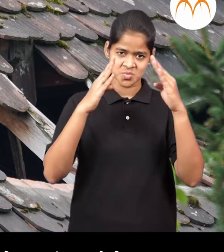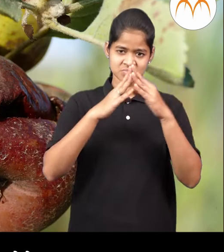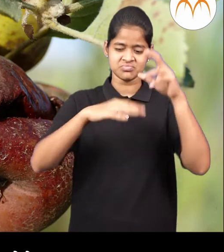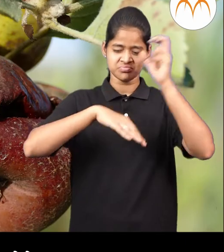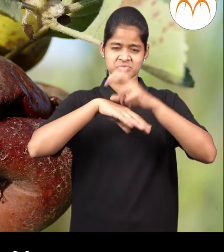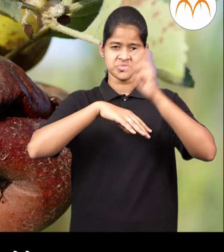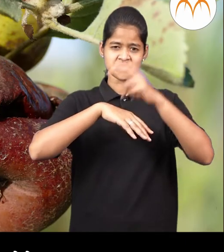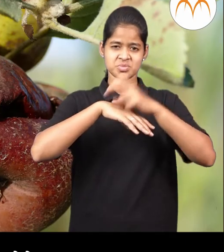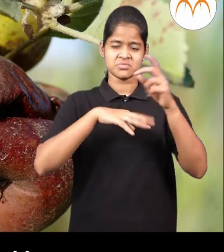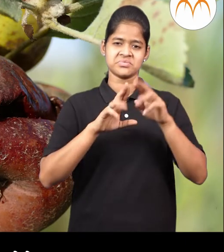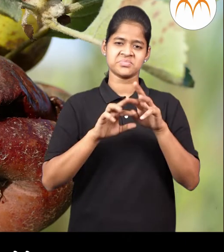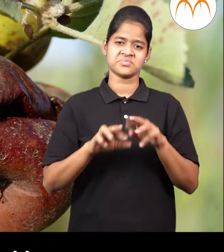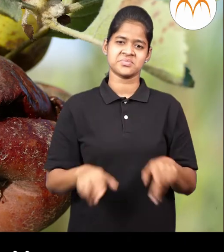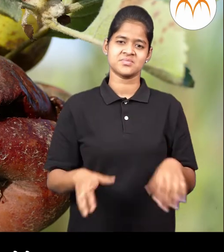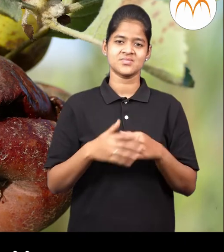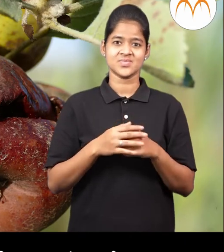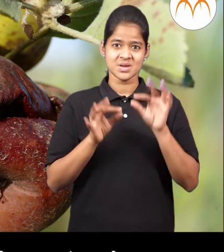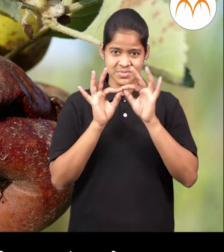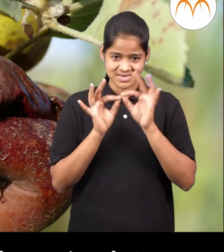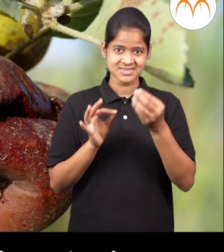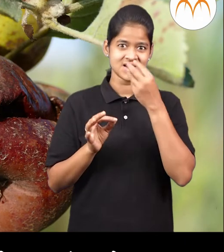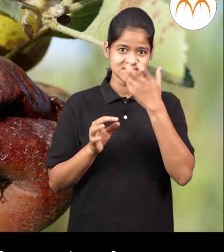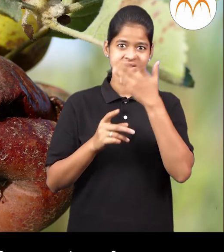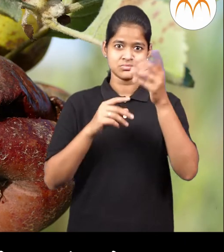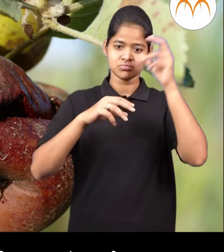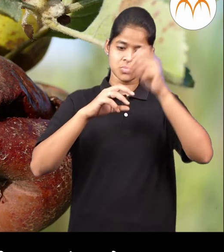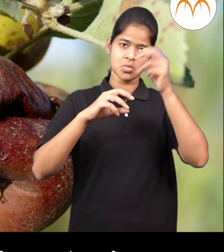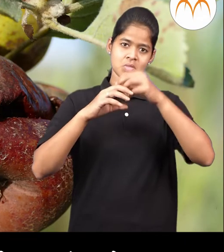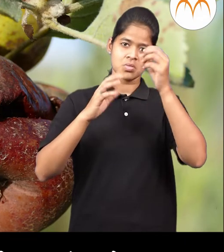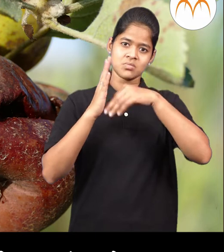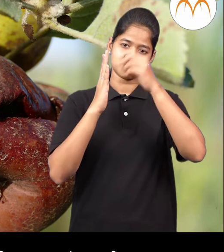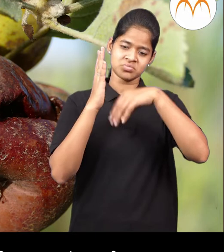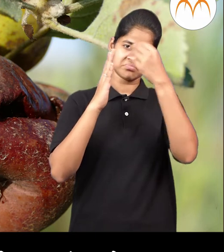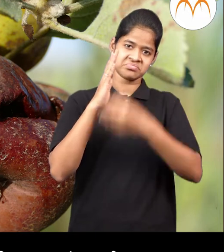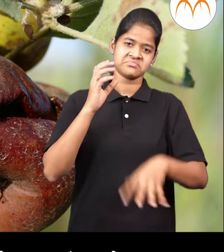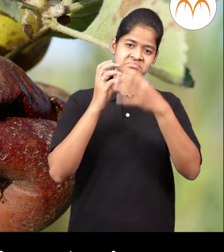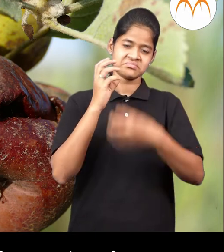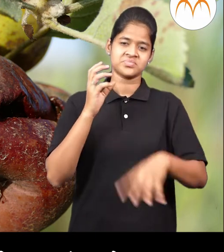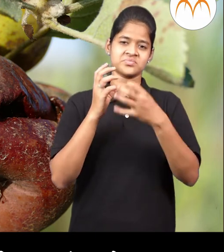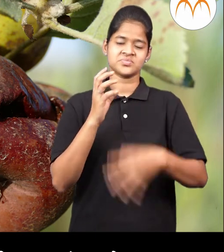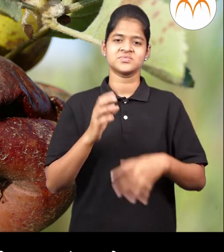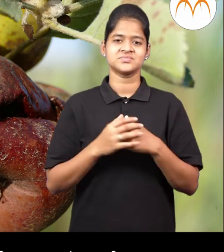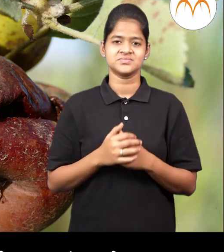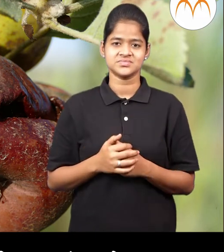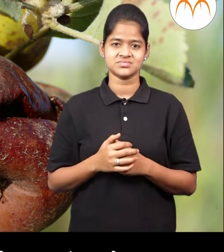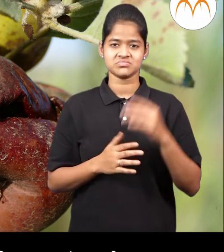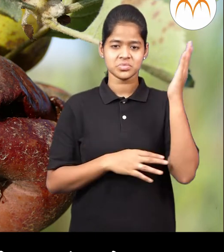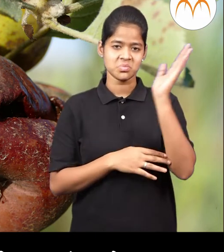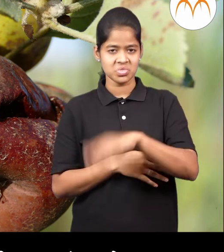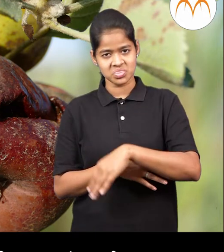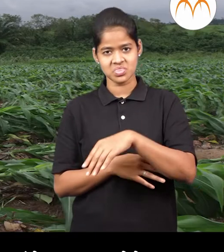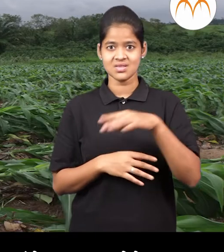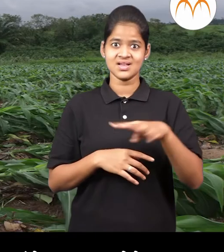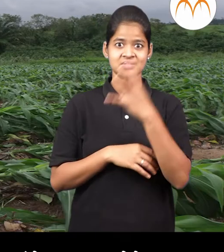फडबागांचे नुक्सान होते गारा पडले मुले फड़े असलेली छोटी जुडपे भाजांचे वेली पडताथ